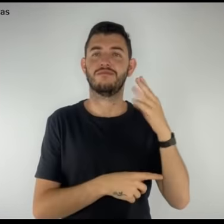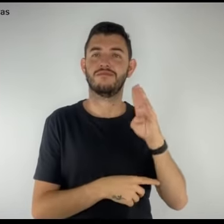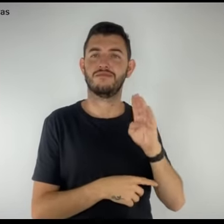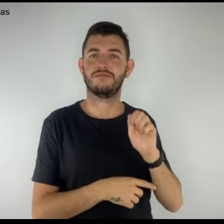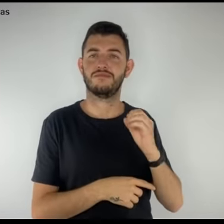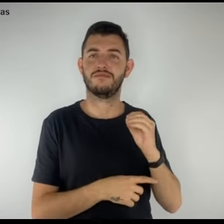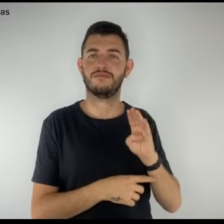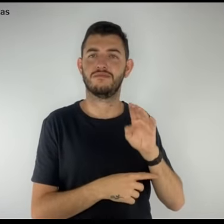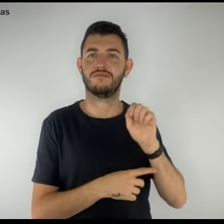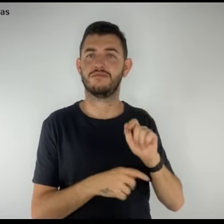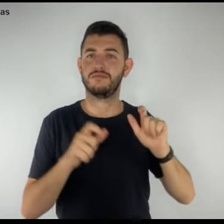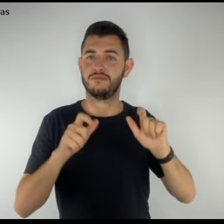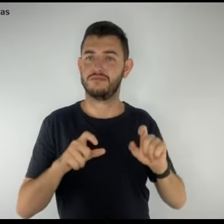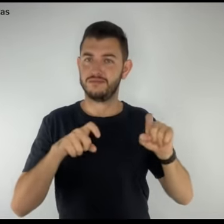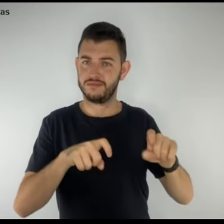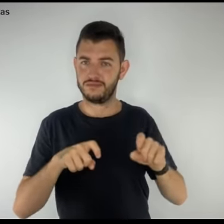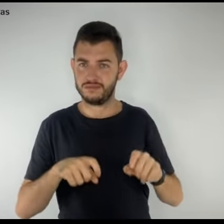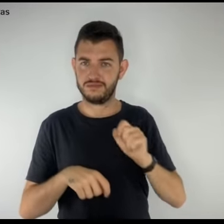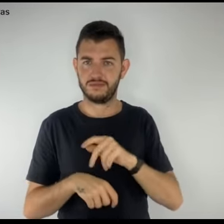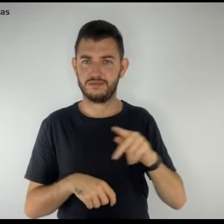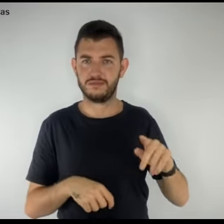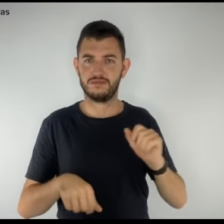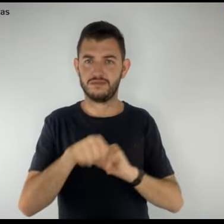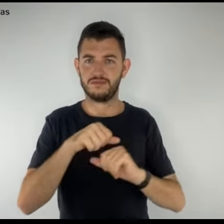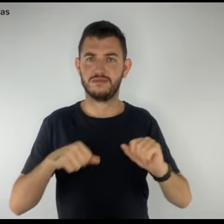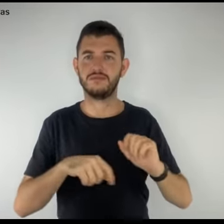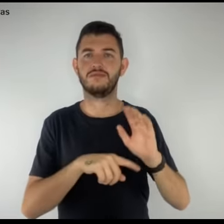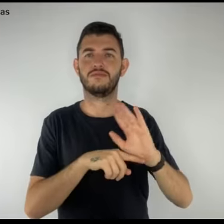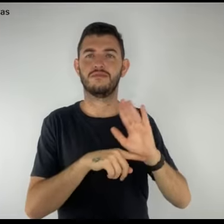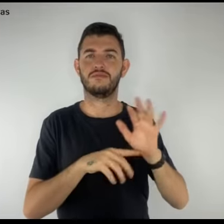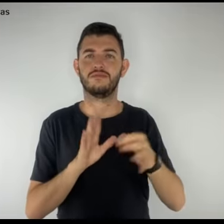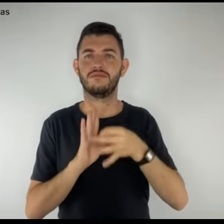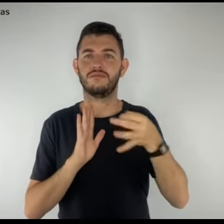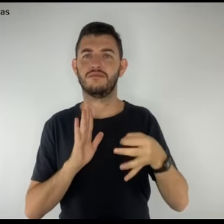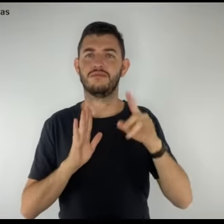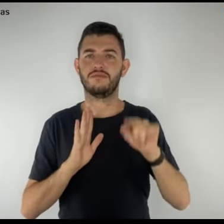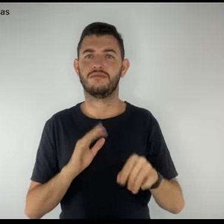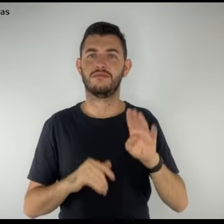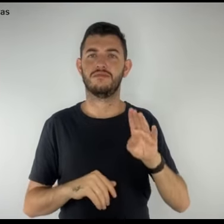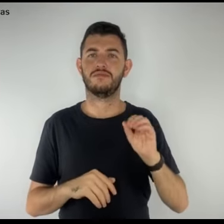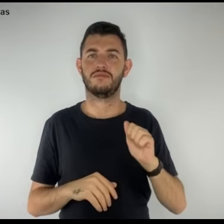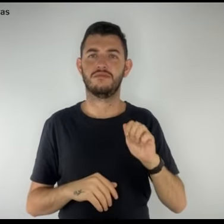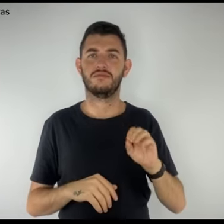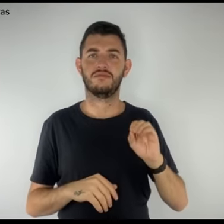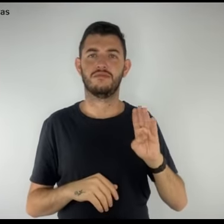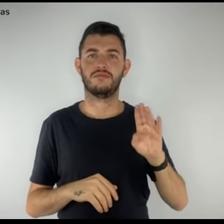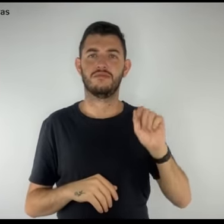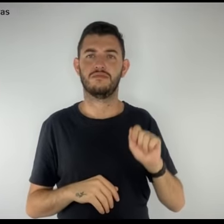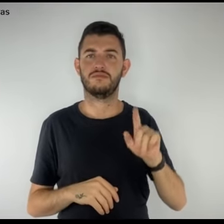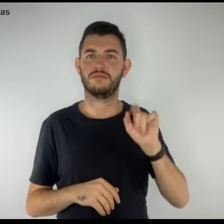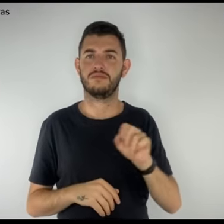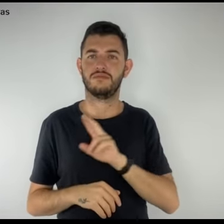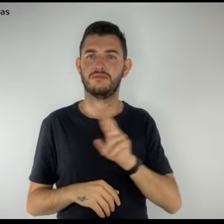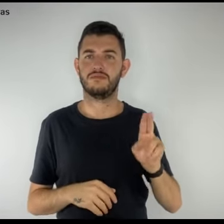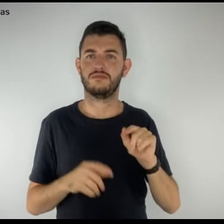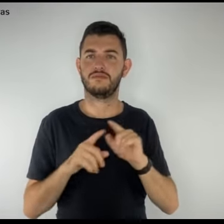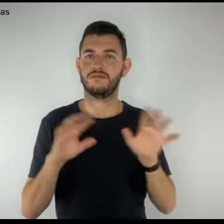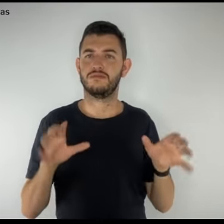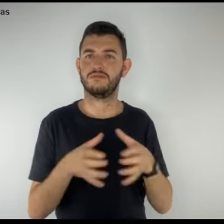professores, transformado em um documentário. Baobá, como nome de coletivo baobá,